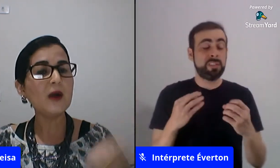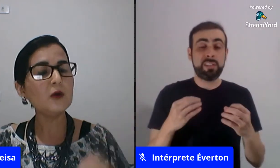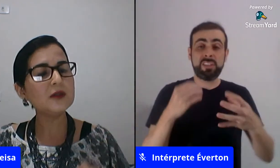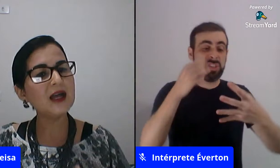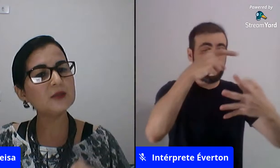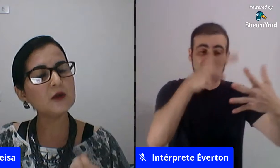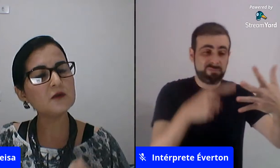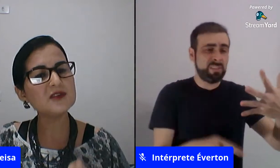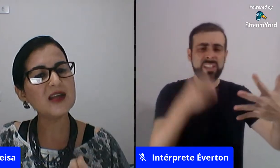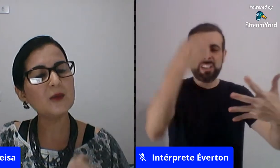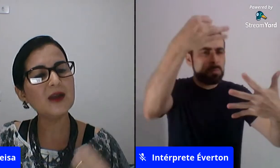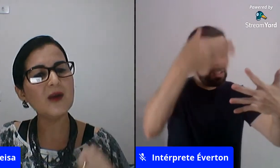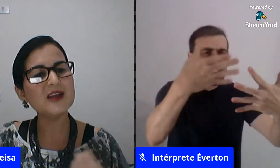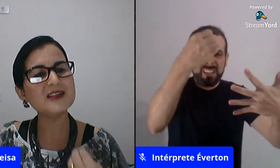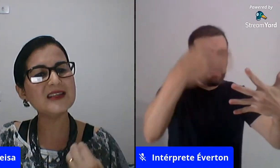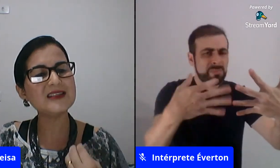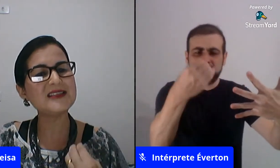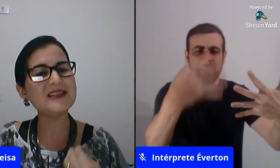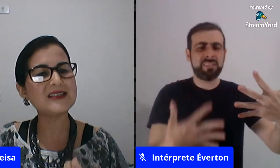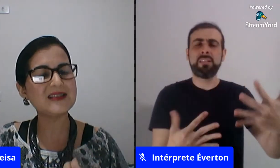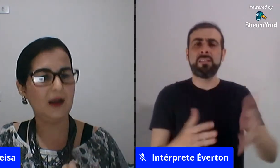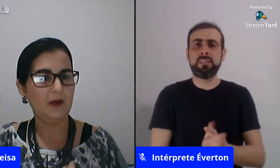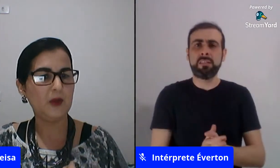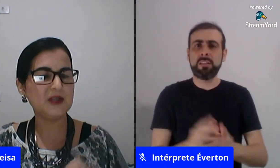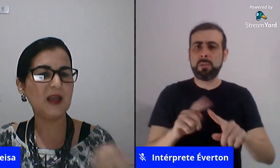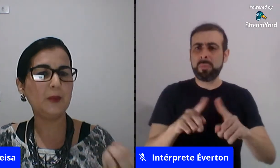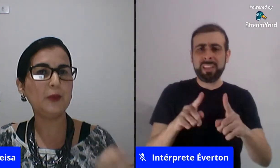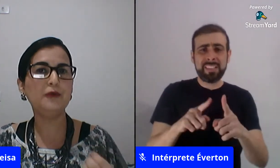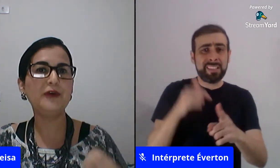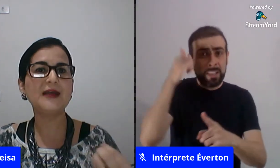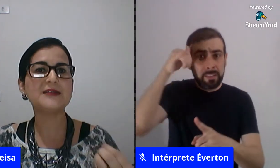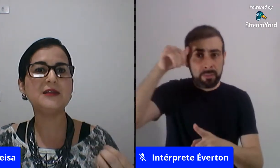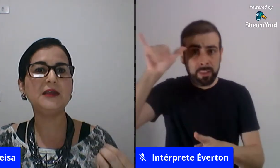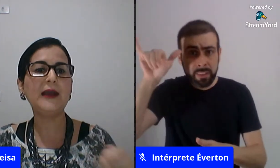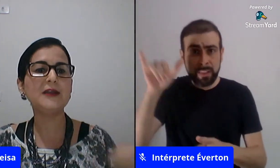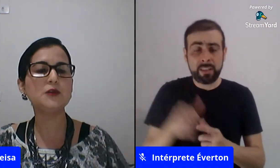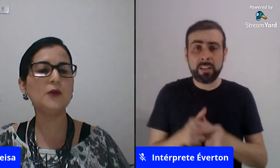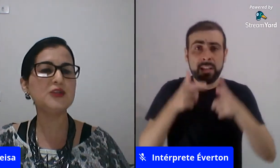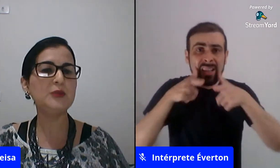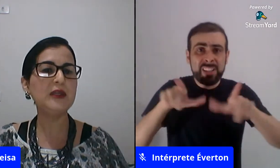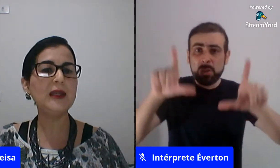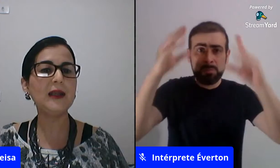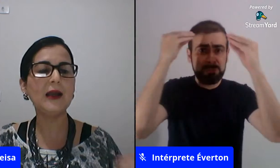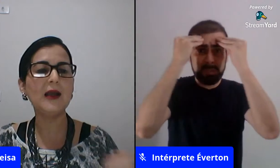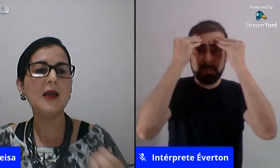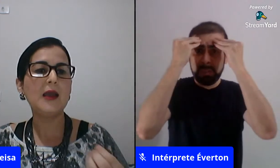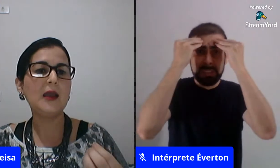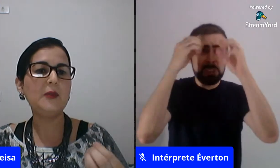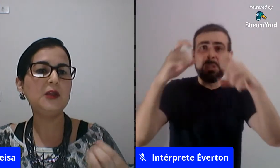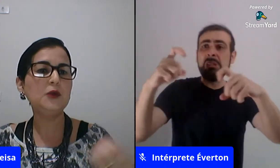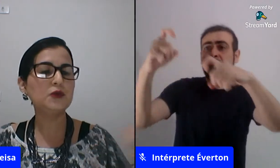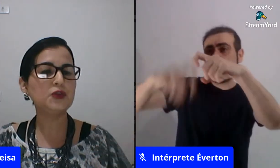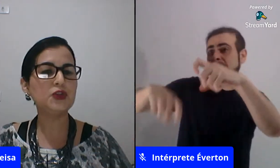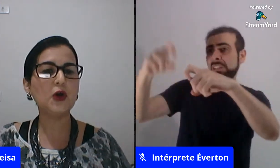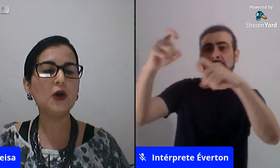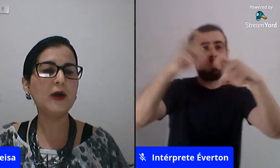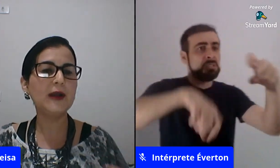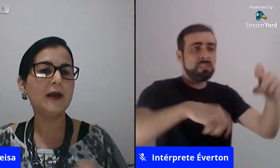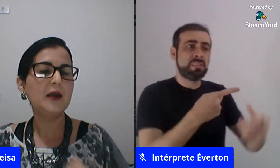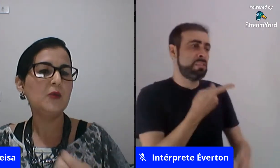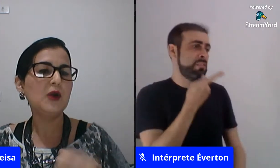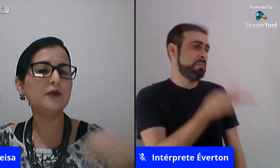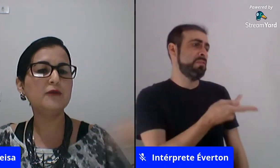tomar cuidado para não usar uma linguagem sexista por exemplo eu falar assim ah isso não é de menina é menino não